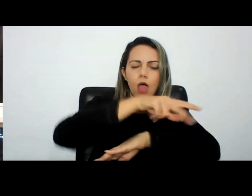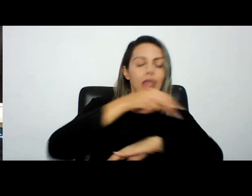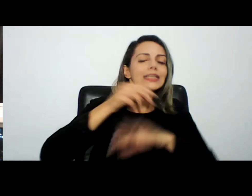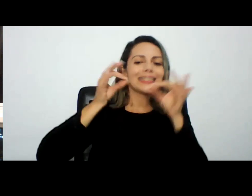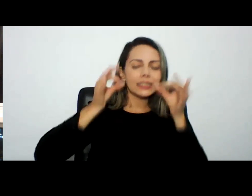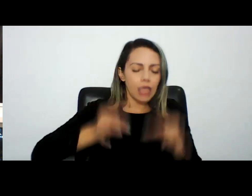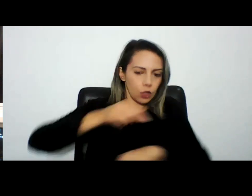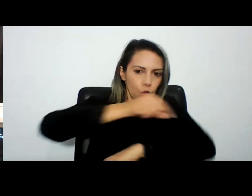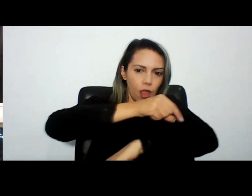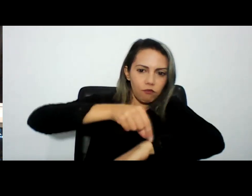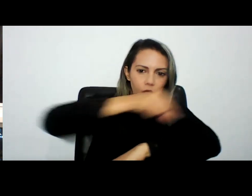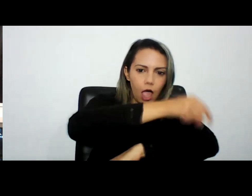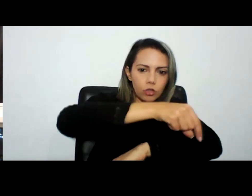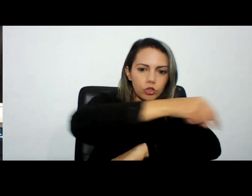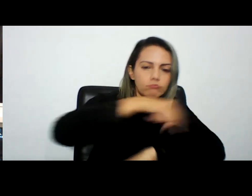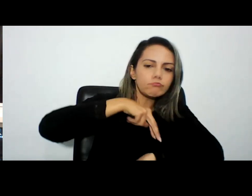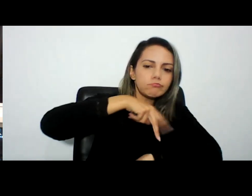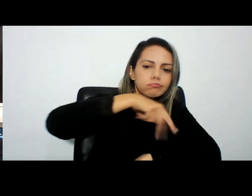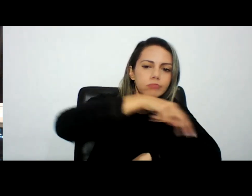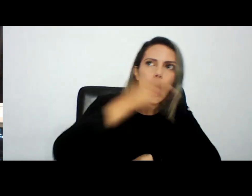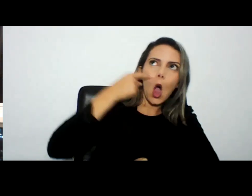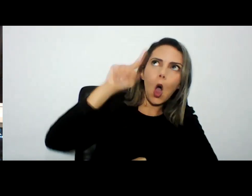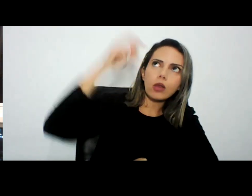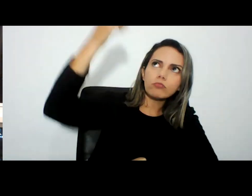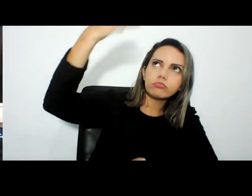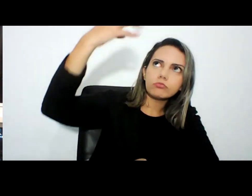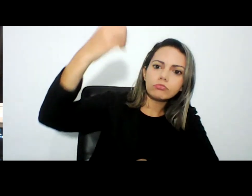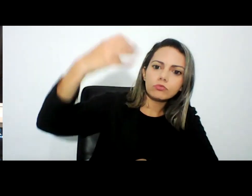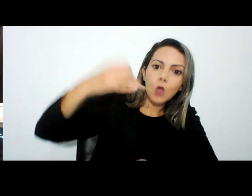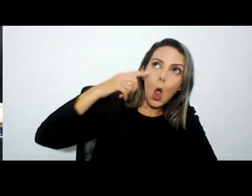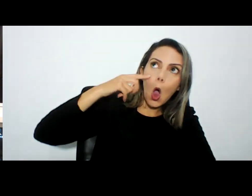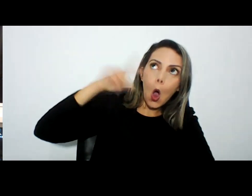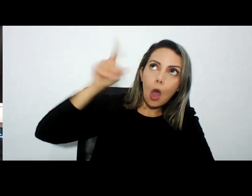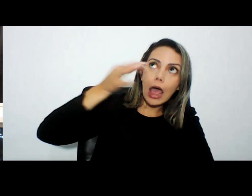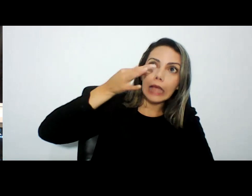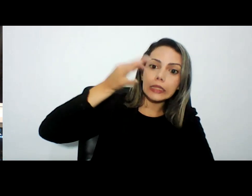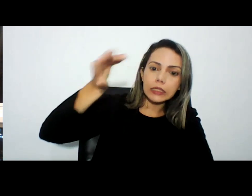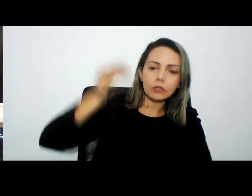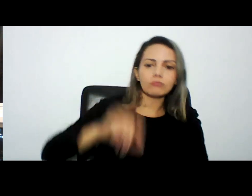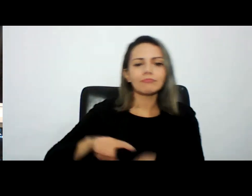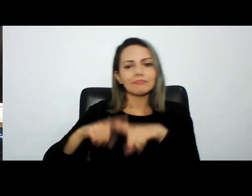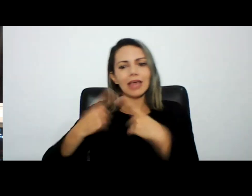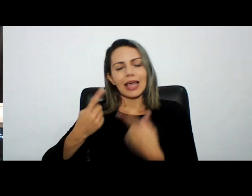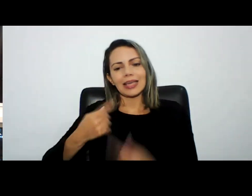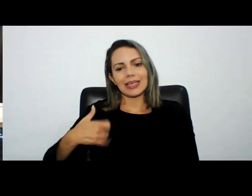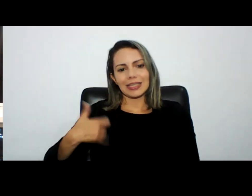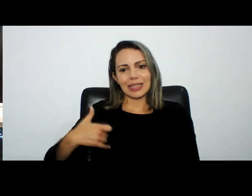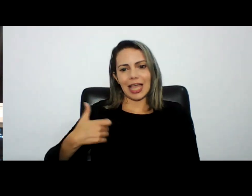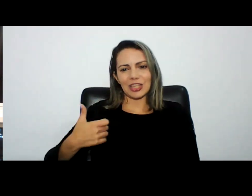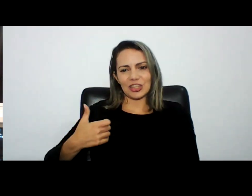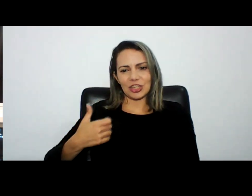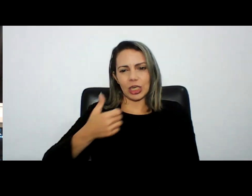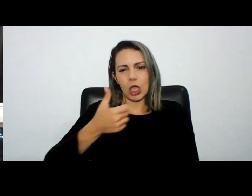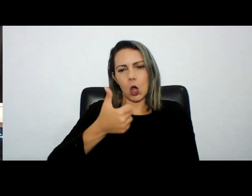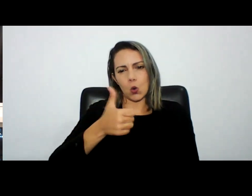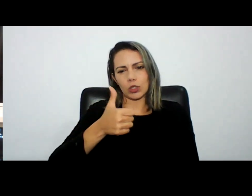maneira mas pega uma criança com 12 11 anos de idade entrega um smartphone com todo acesso à